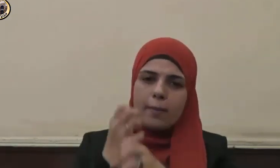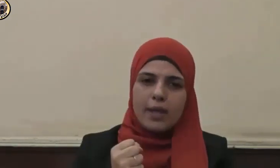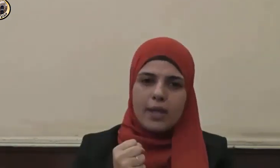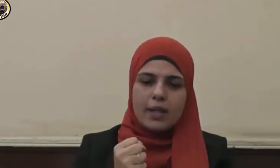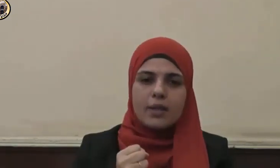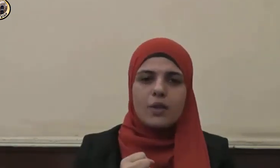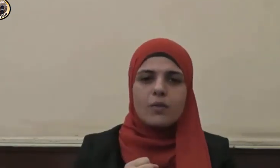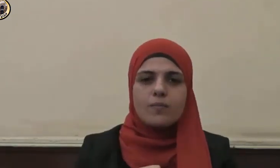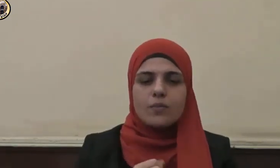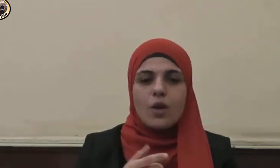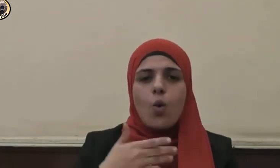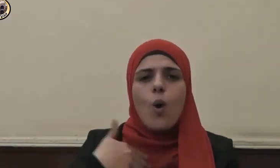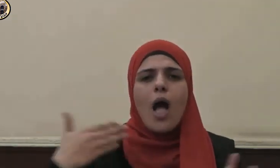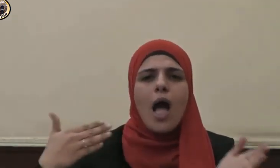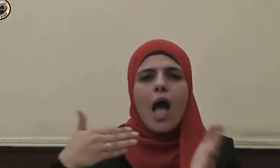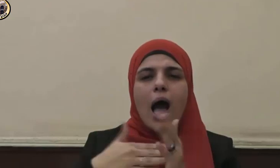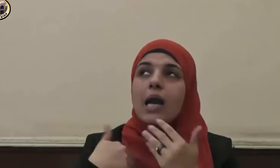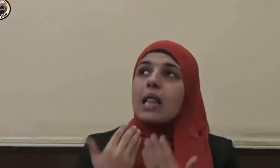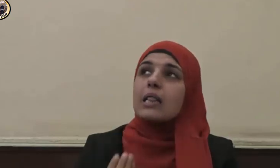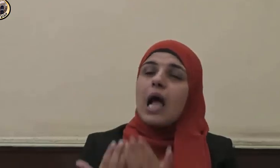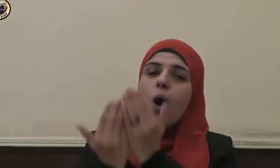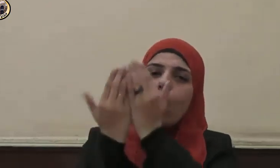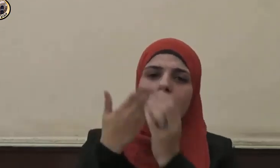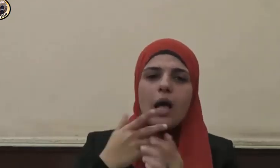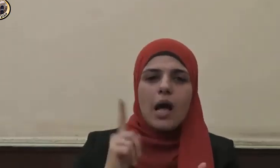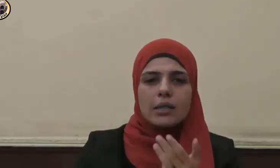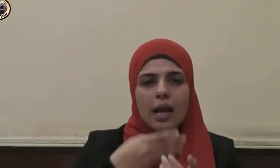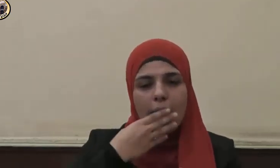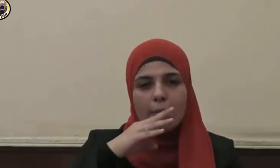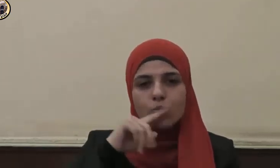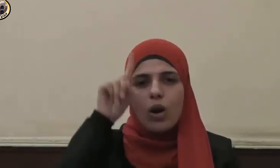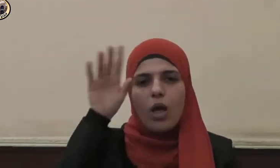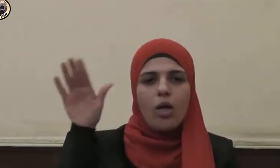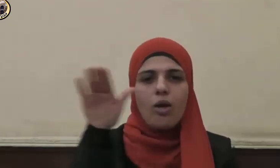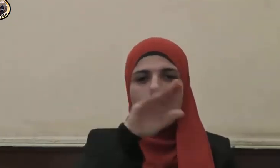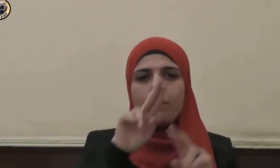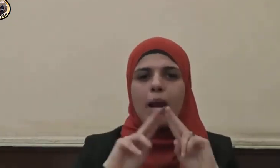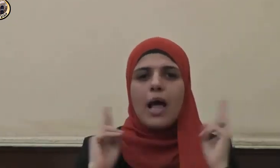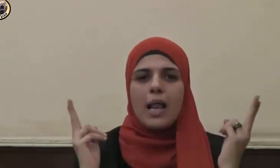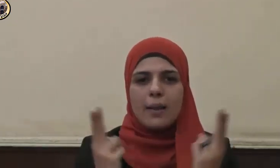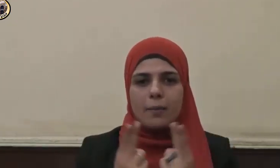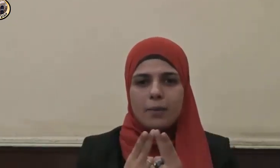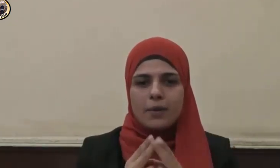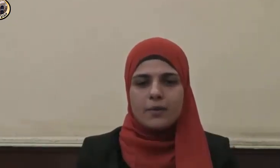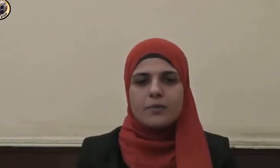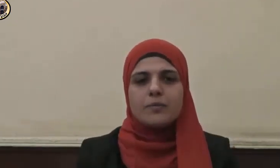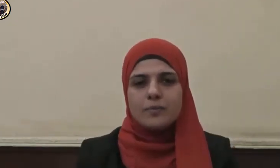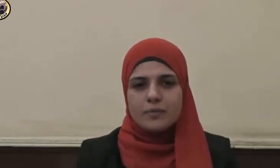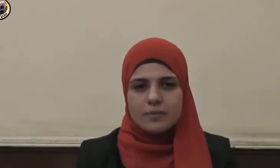وآخر دعوانا أذي الحمد لله رب العالمين شكرا للمشاهدة شكرا